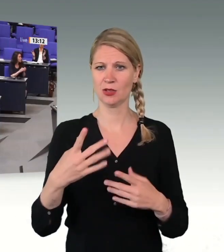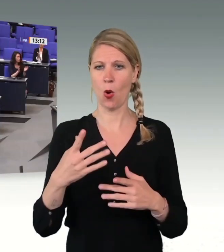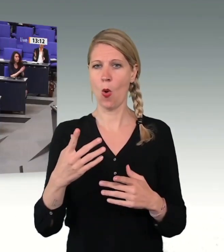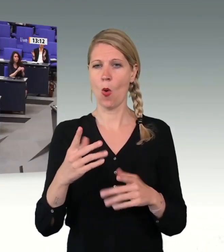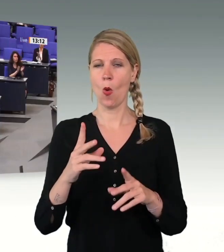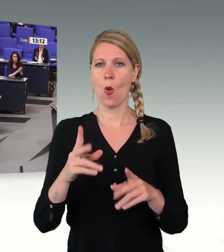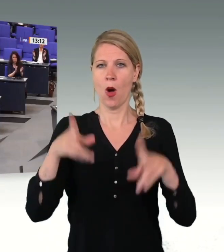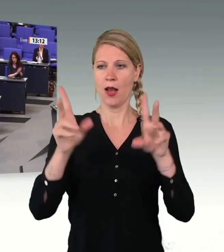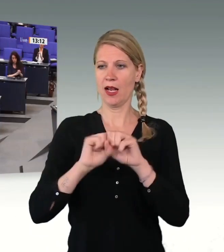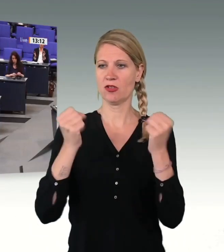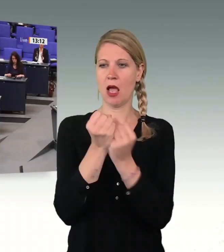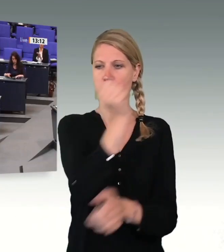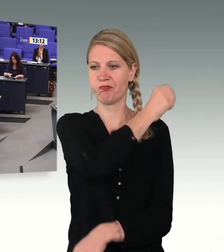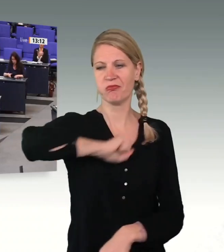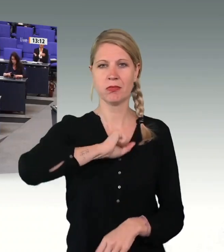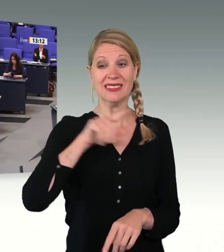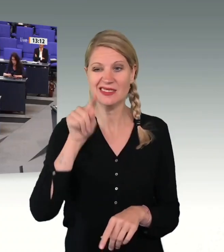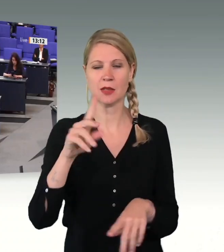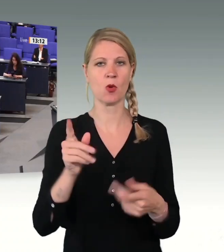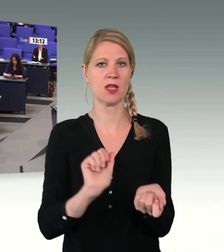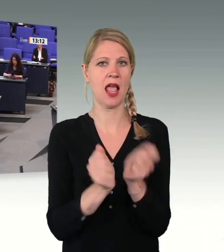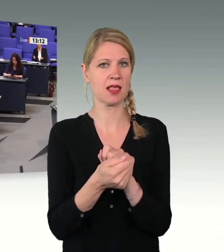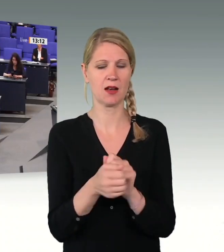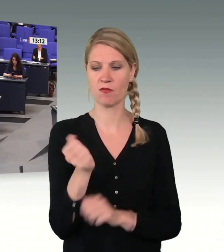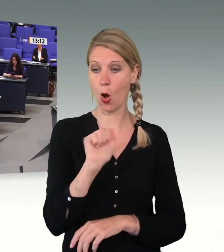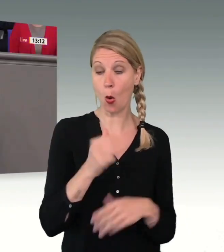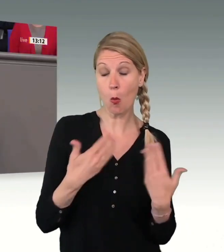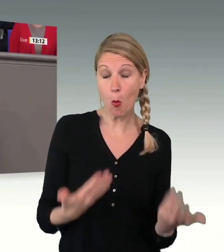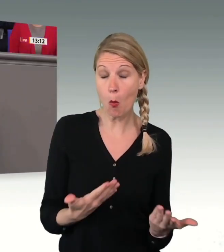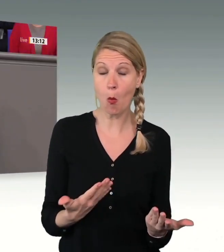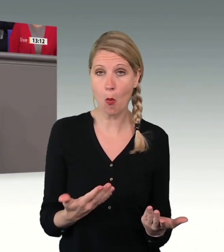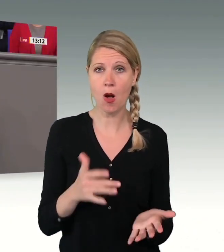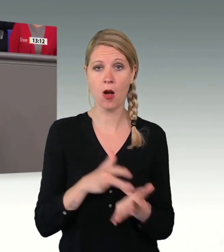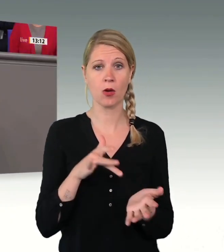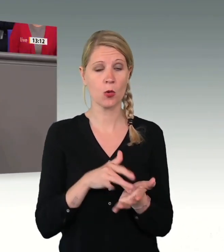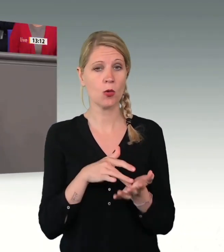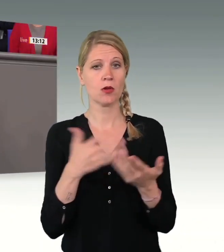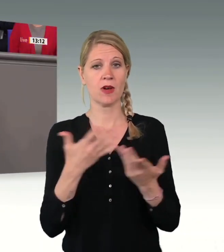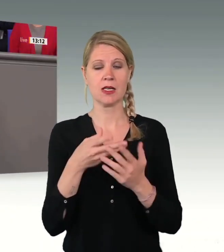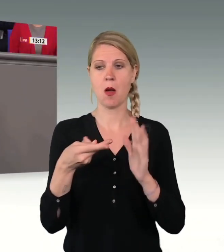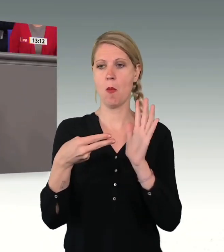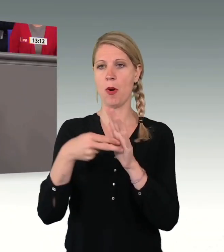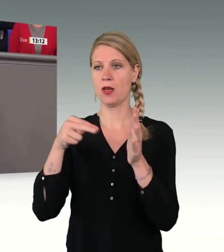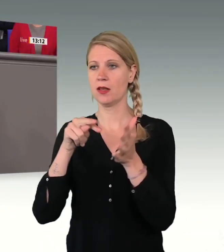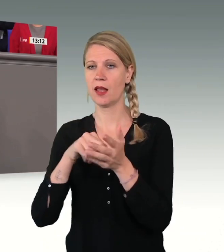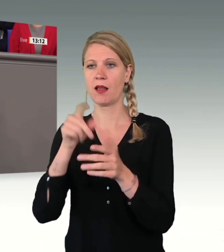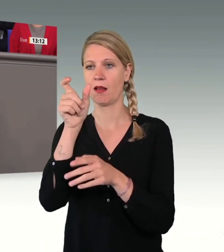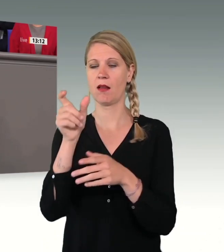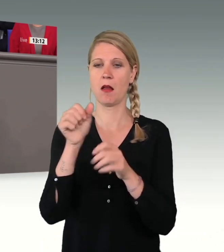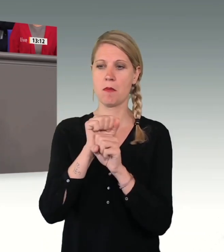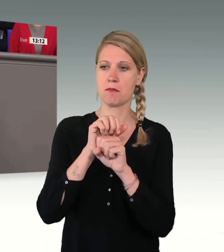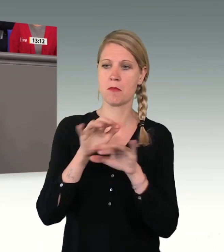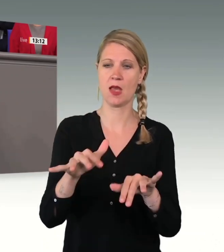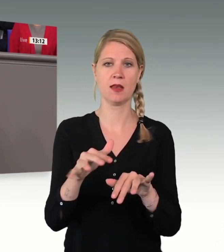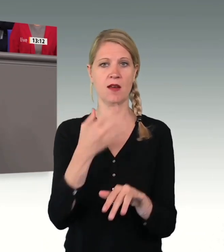Aber warum ist das so hierzulande? Warum ist das so? Weil entscheidende Teile von Politik und Medien das